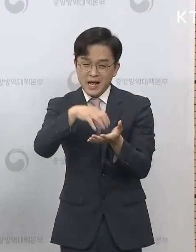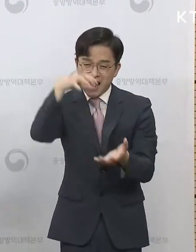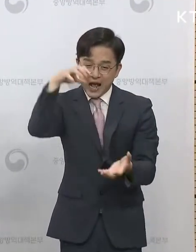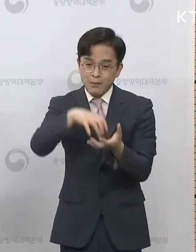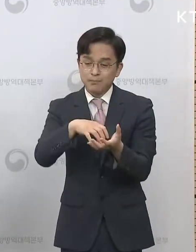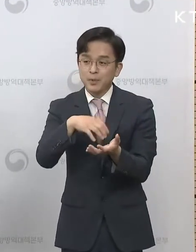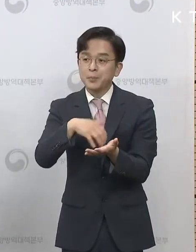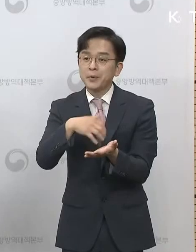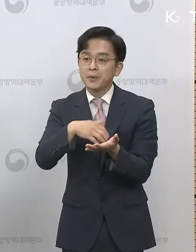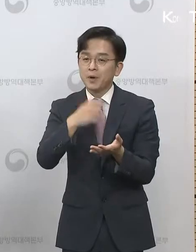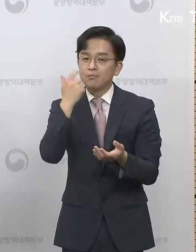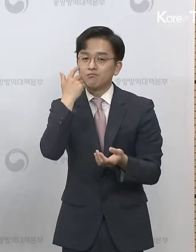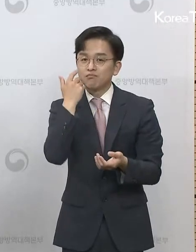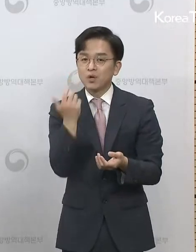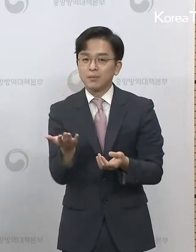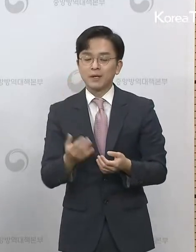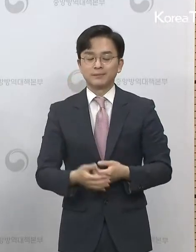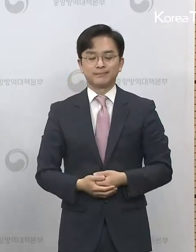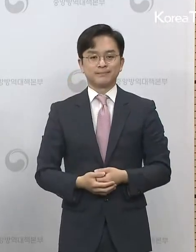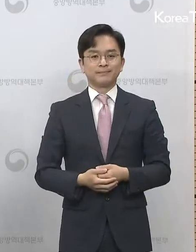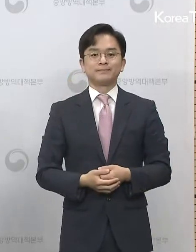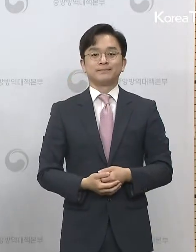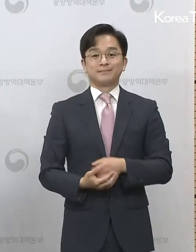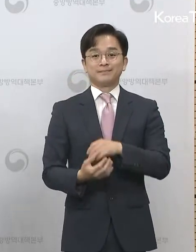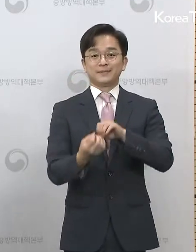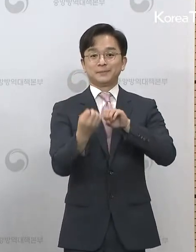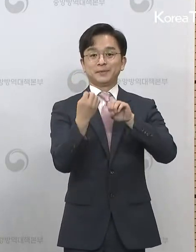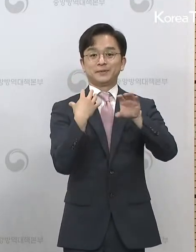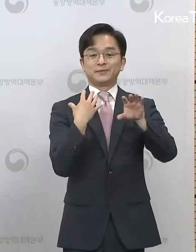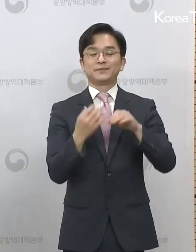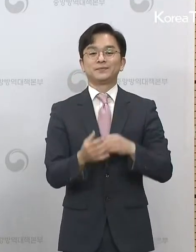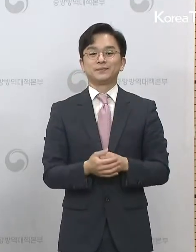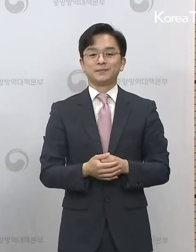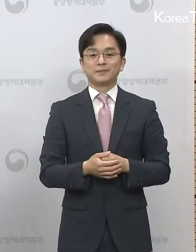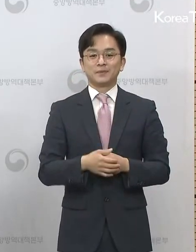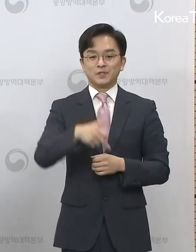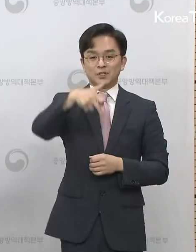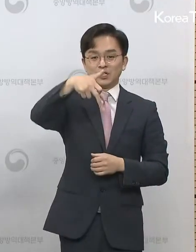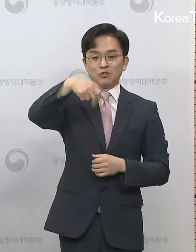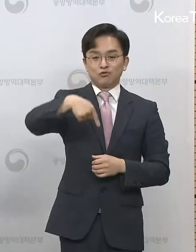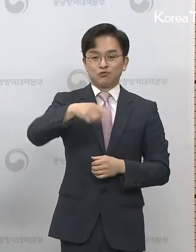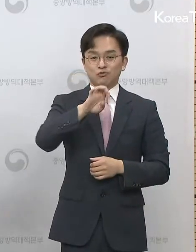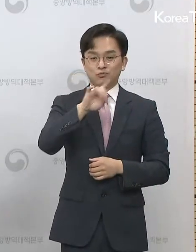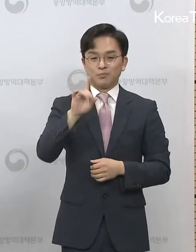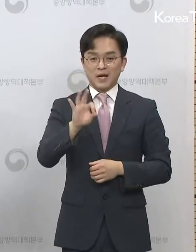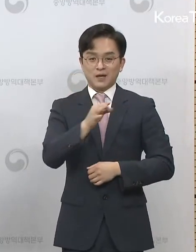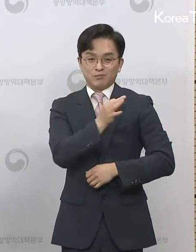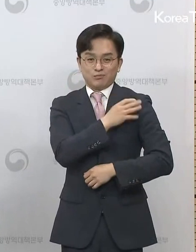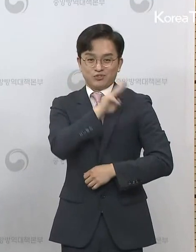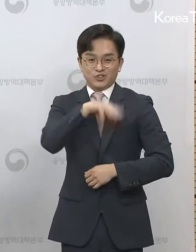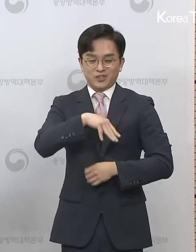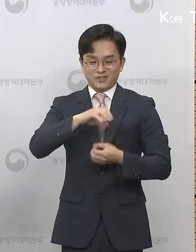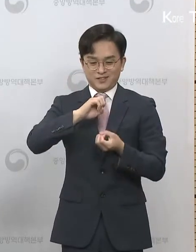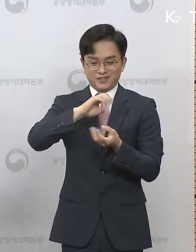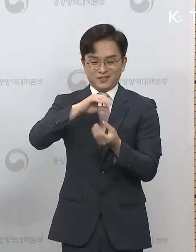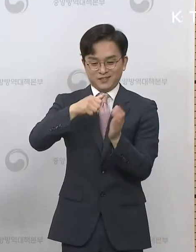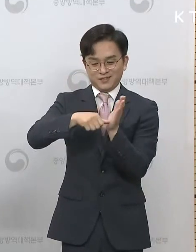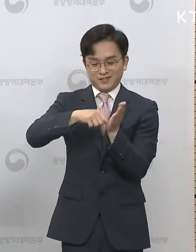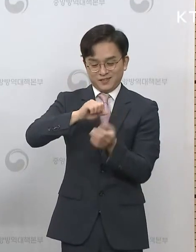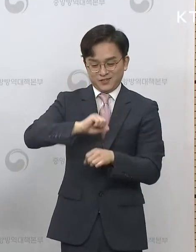궁금합니다. 네, 쿠팡 물류센터 관련해서는 현재 저희가